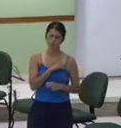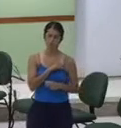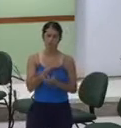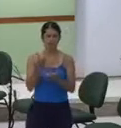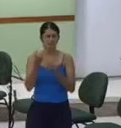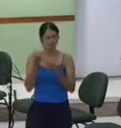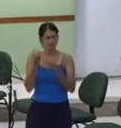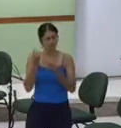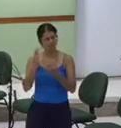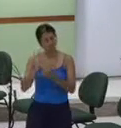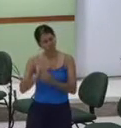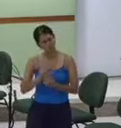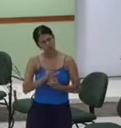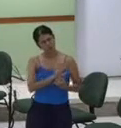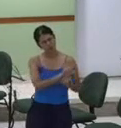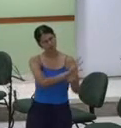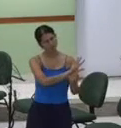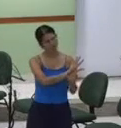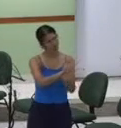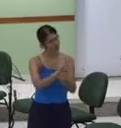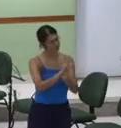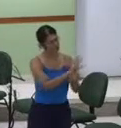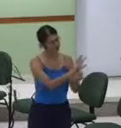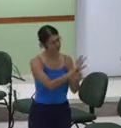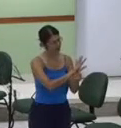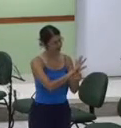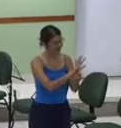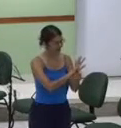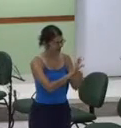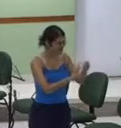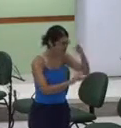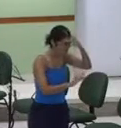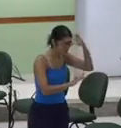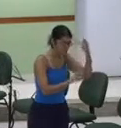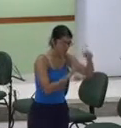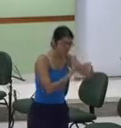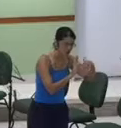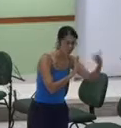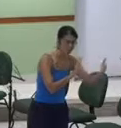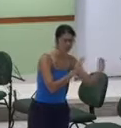A graça aconselha mais abrindo-lhe a A graça